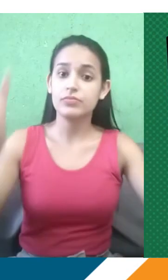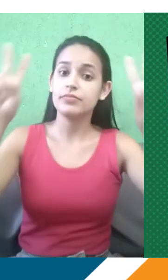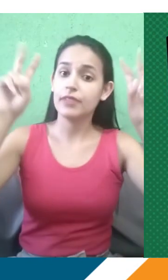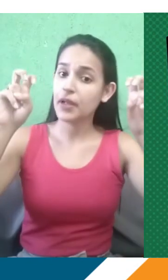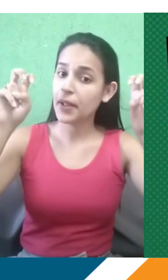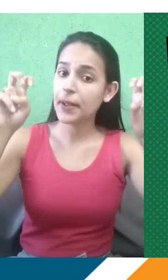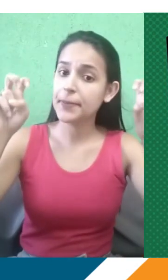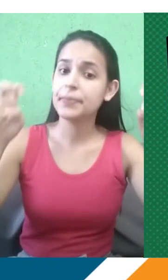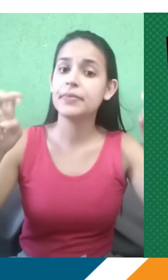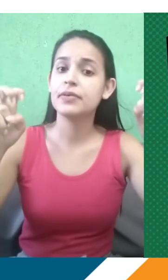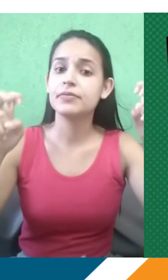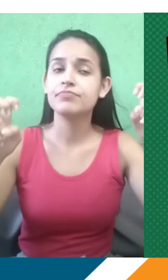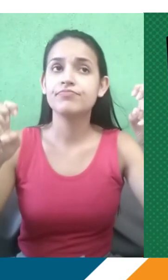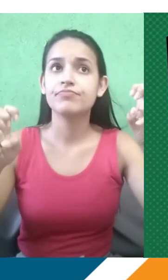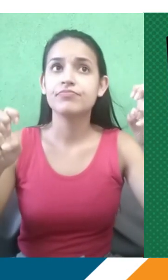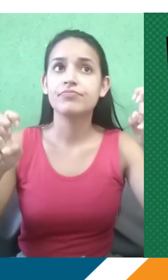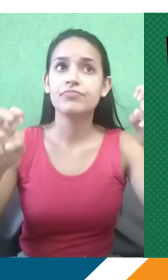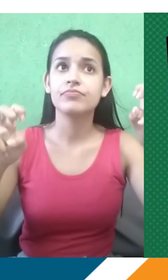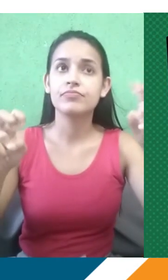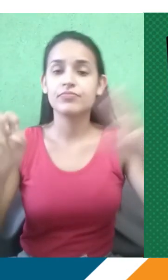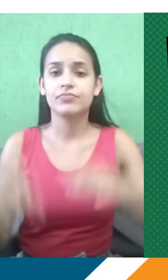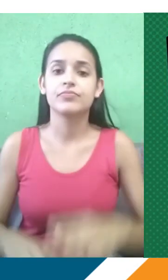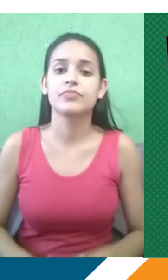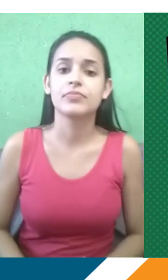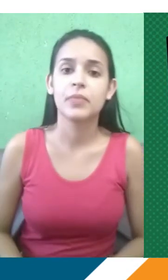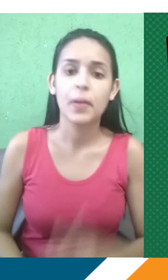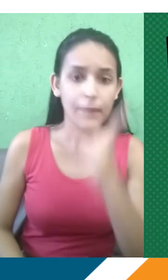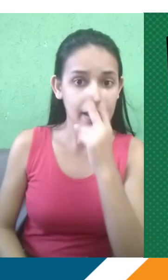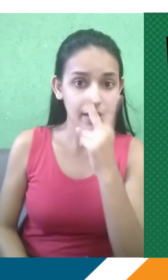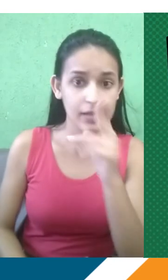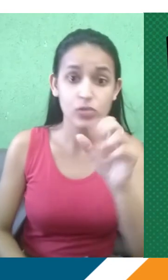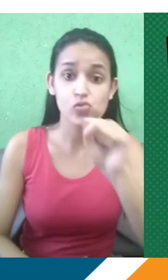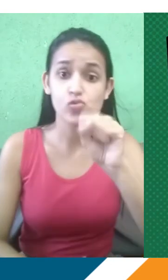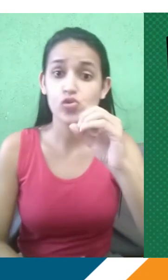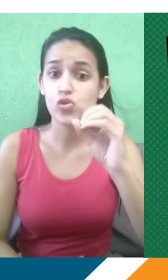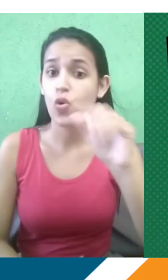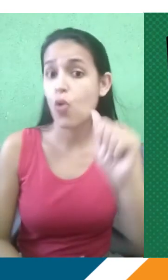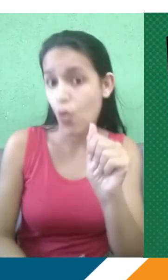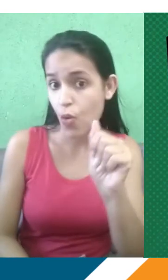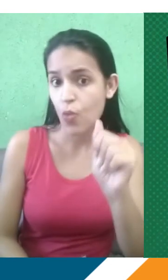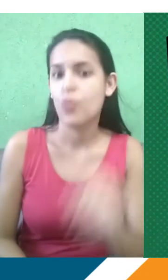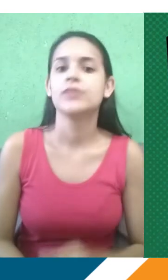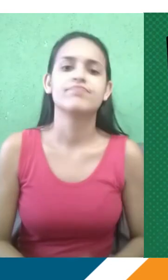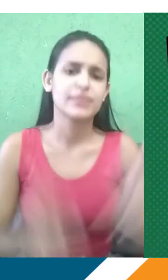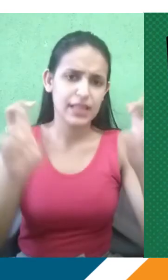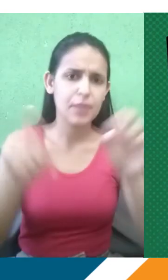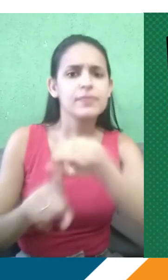integração entre os temas que vocês têm no SOA, que a gente fica aqui periodicamente falando, desses temas mais sociais, que são